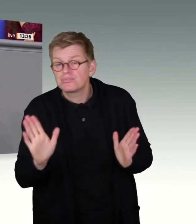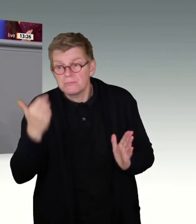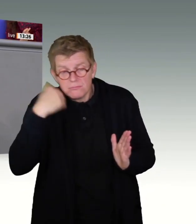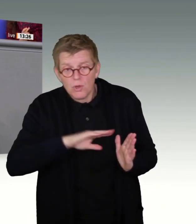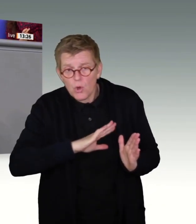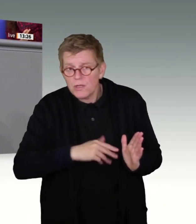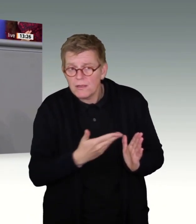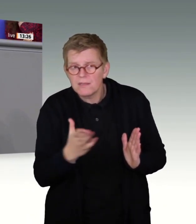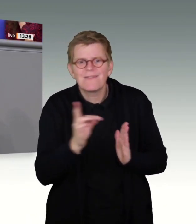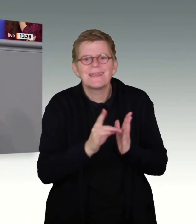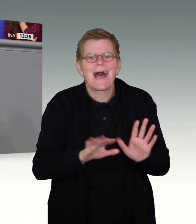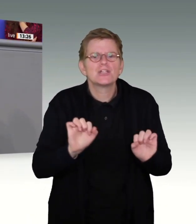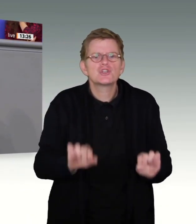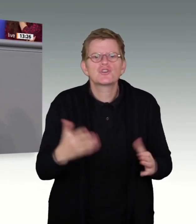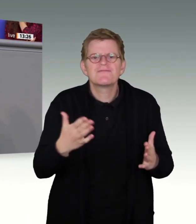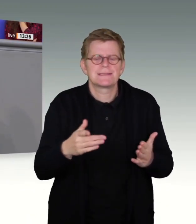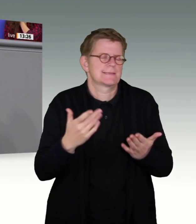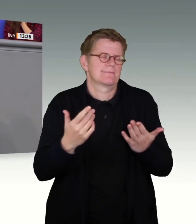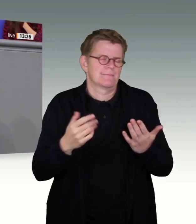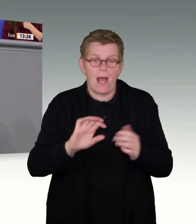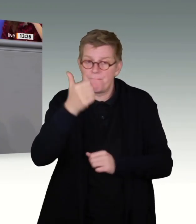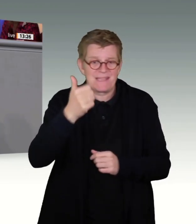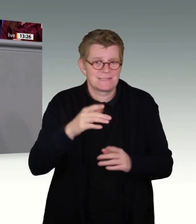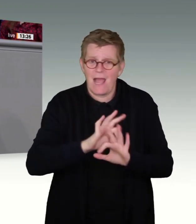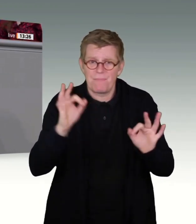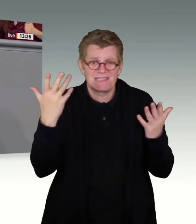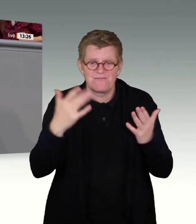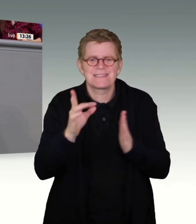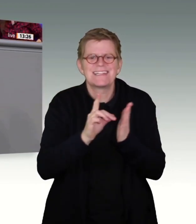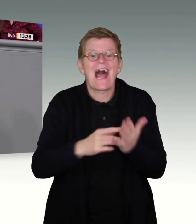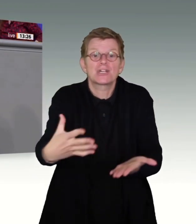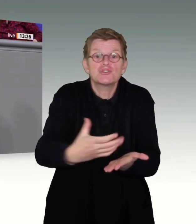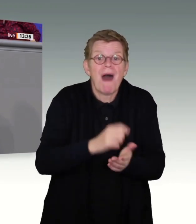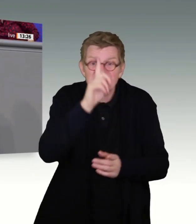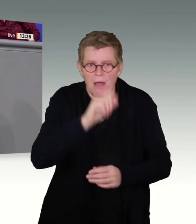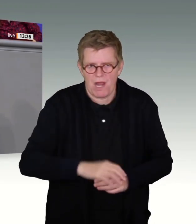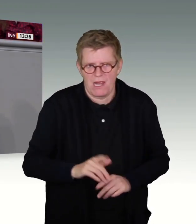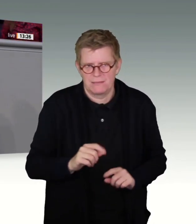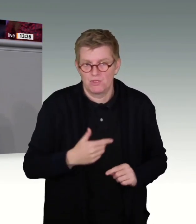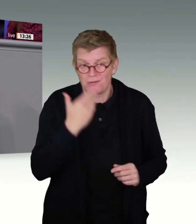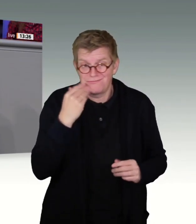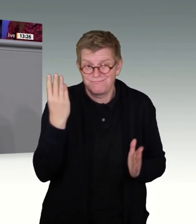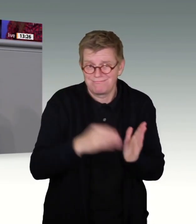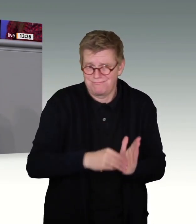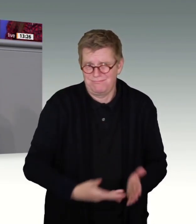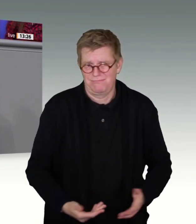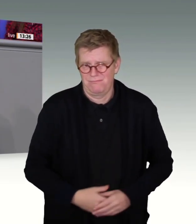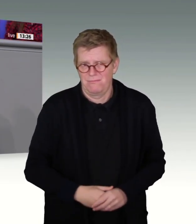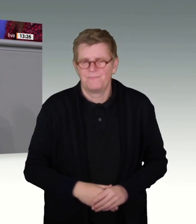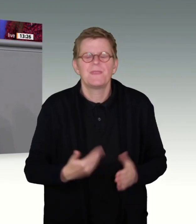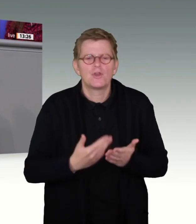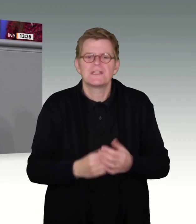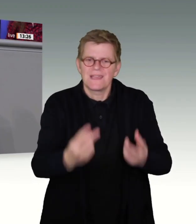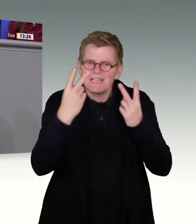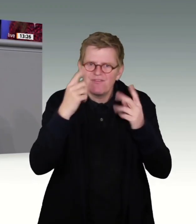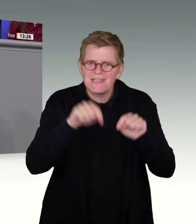der beste Datenschutz ist Datensparsamkeit, weil es eben auch vor Missbrauch von Datenschützen und auch deshalb ist es richtig, dass